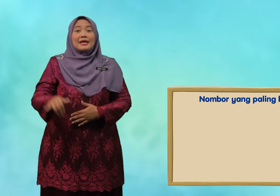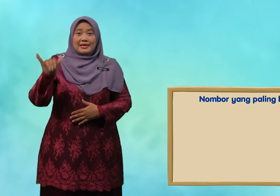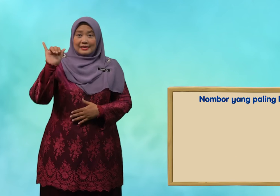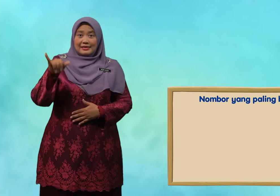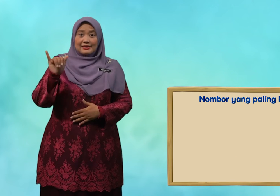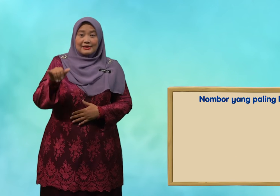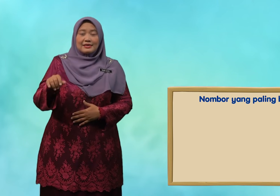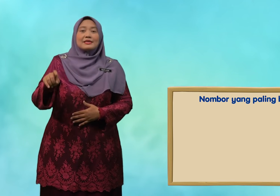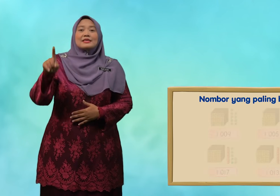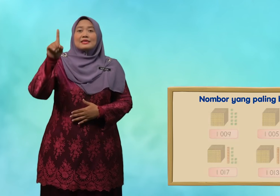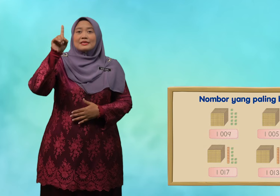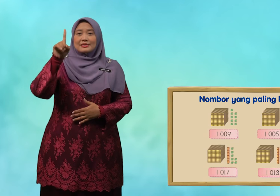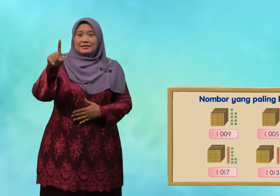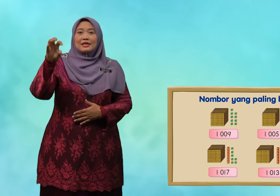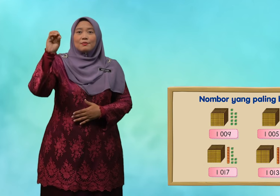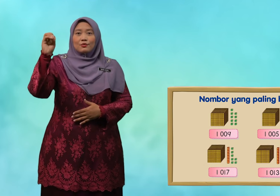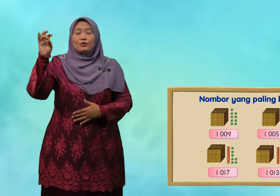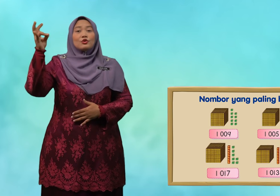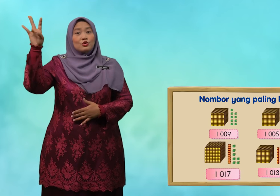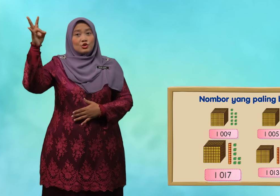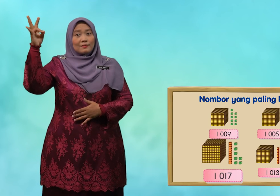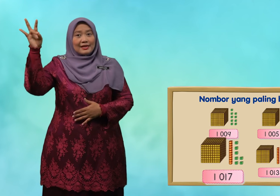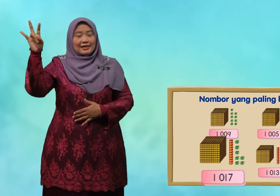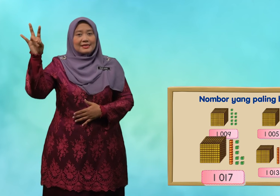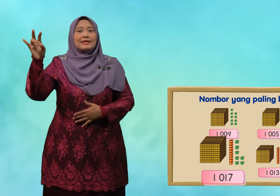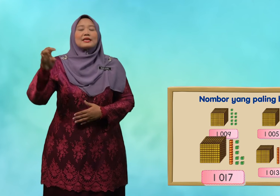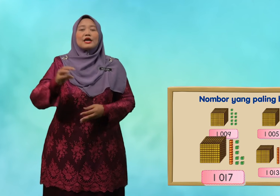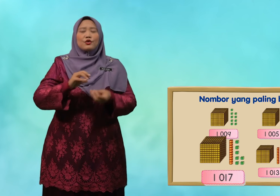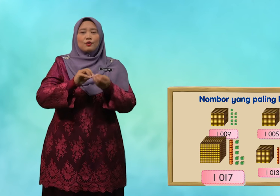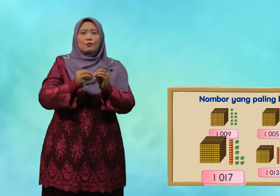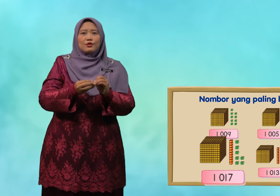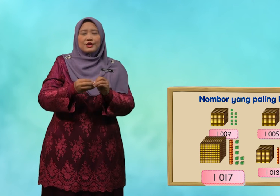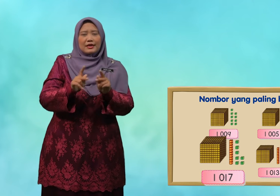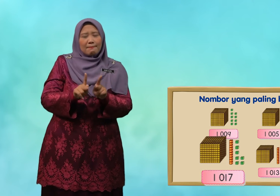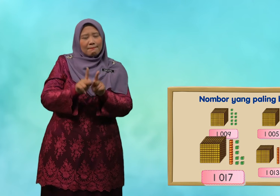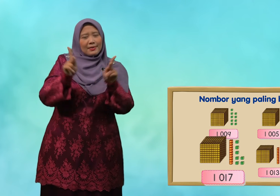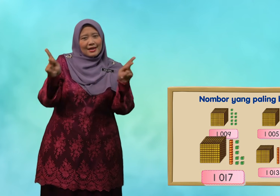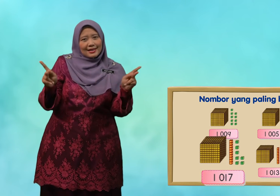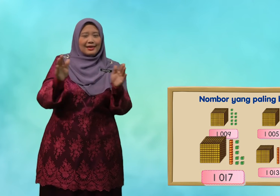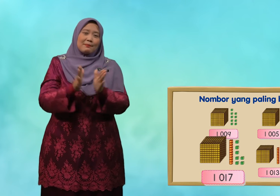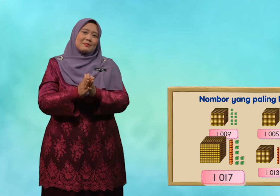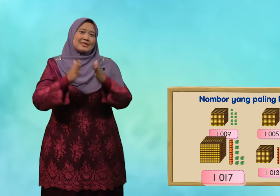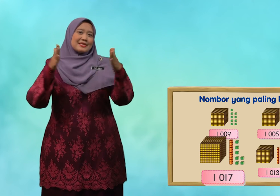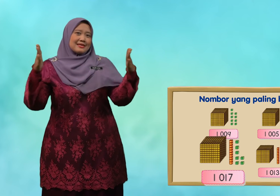ya seribu tujuh belas adalah nombor yang paling besar